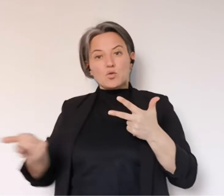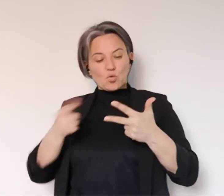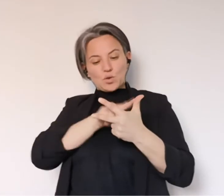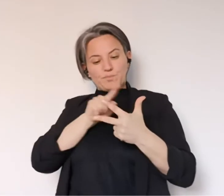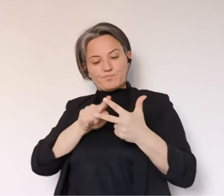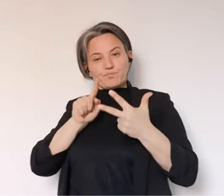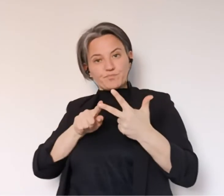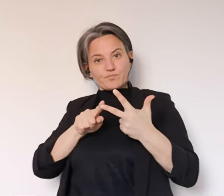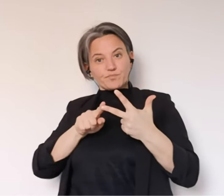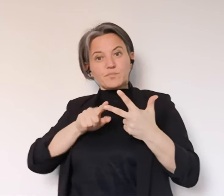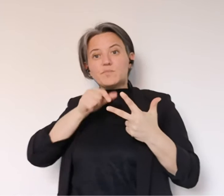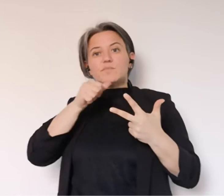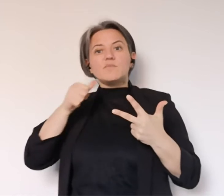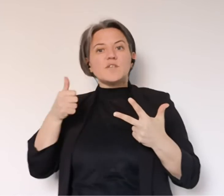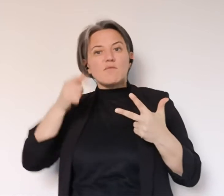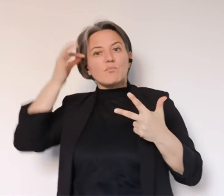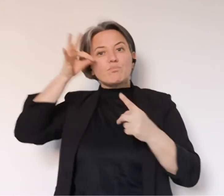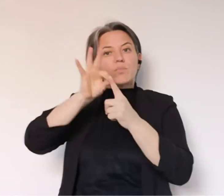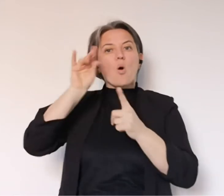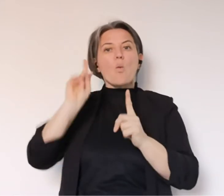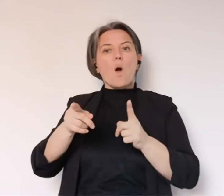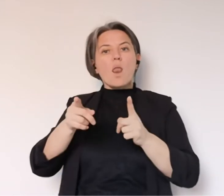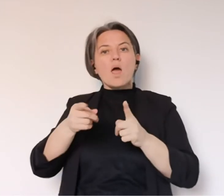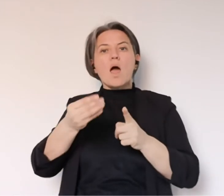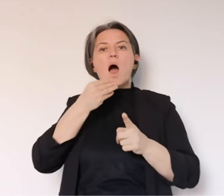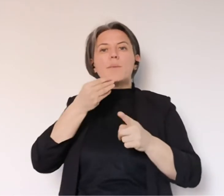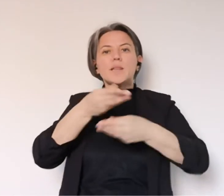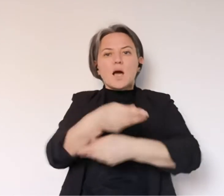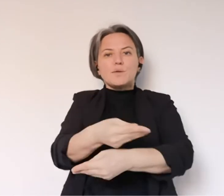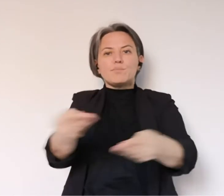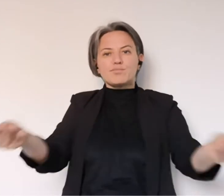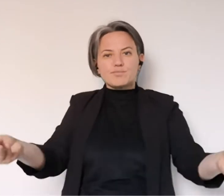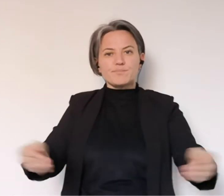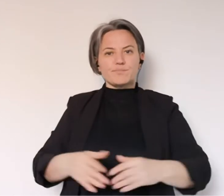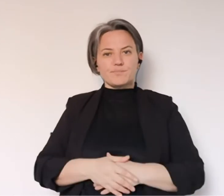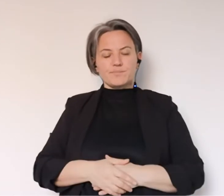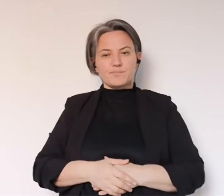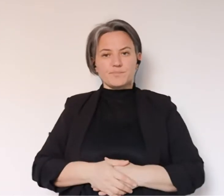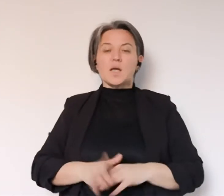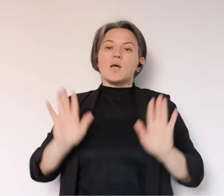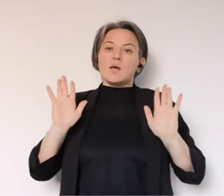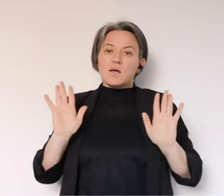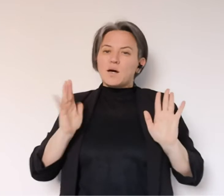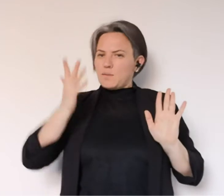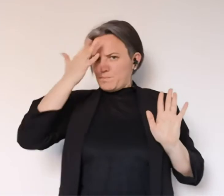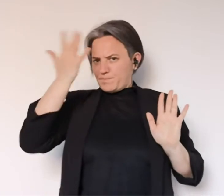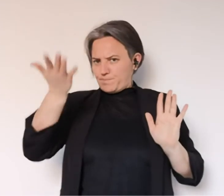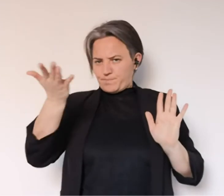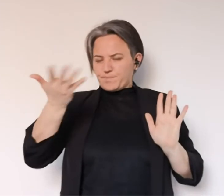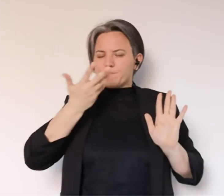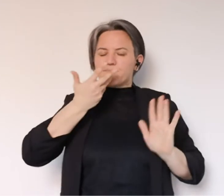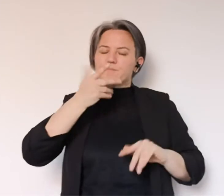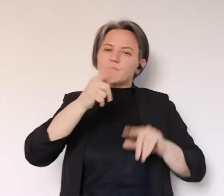volontari, fornitori o donatori per la distribuzione dei generi alimentari. Cosa vuol dire?